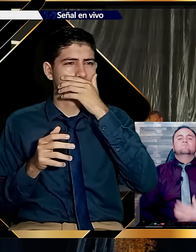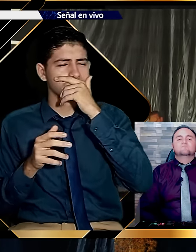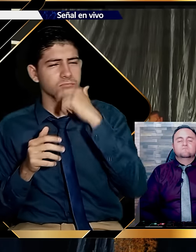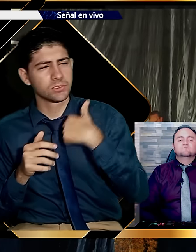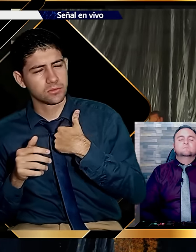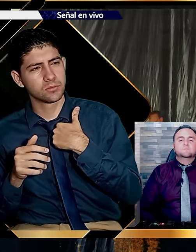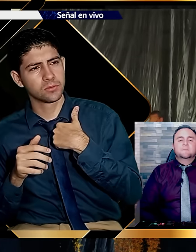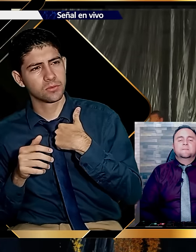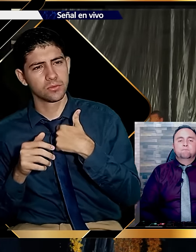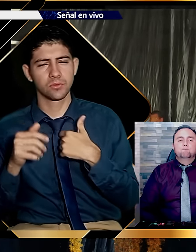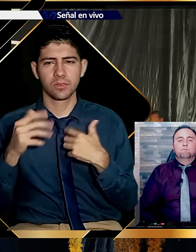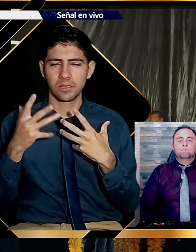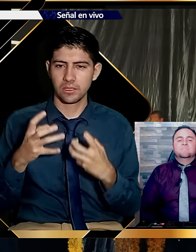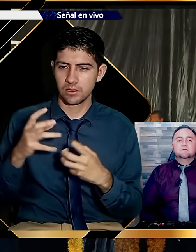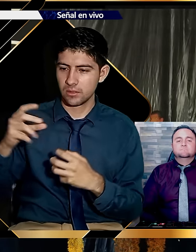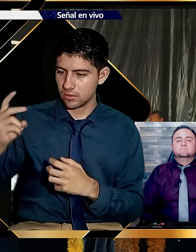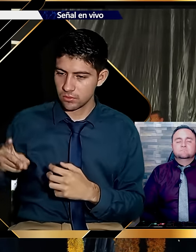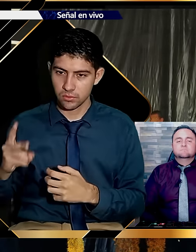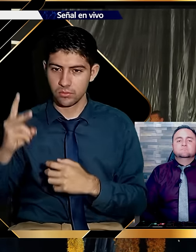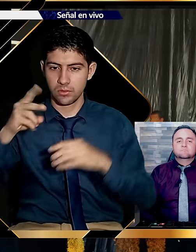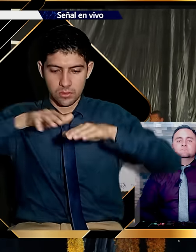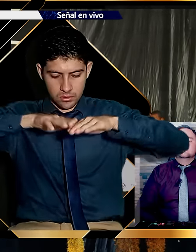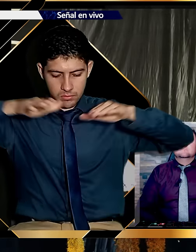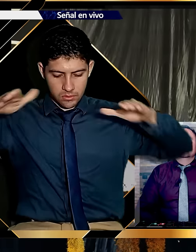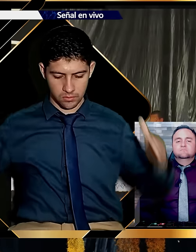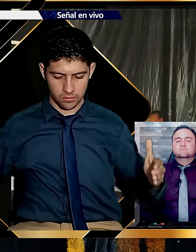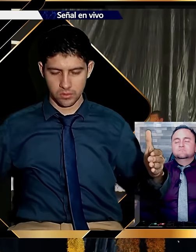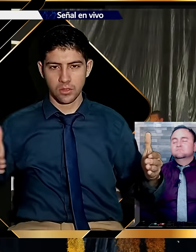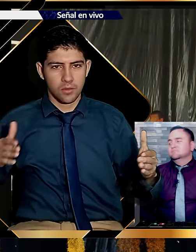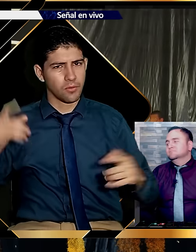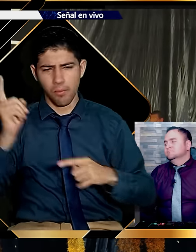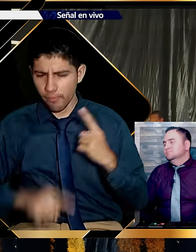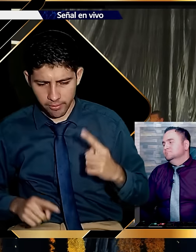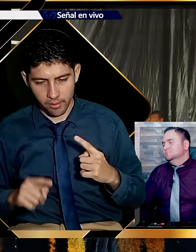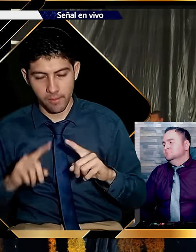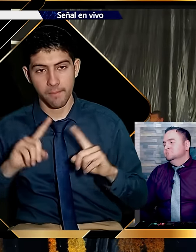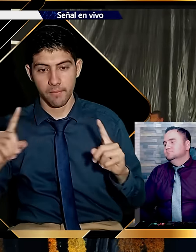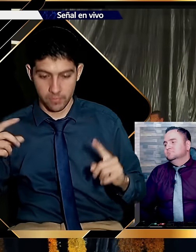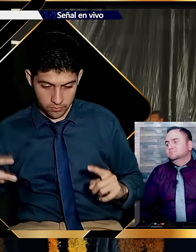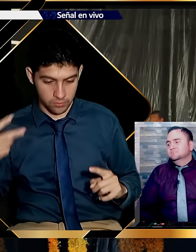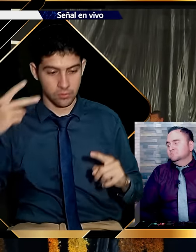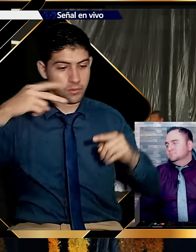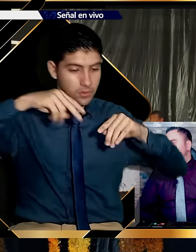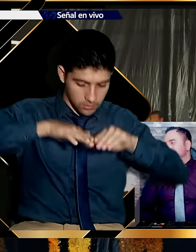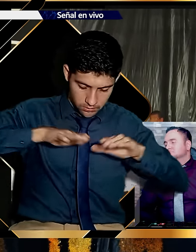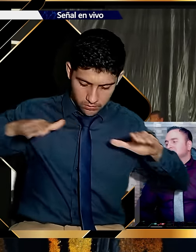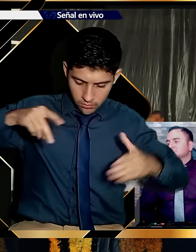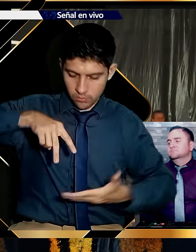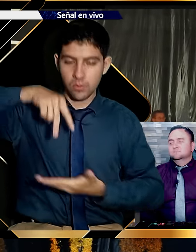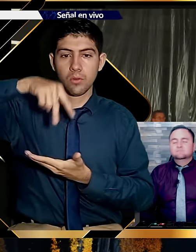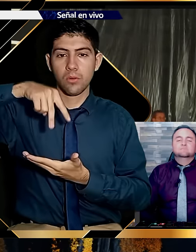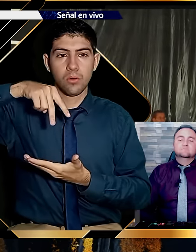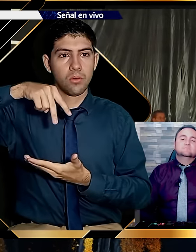Estaba en un coliseo. Y que yo intentaba subir a esa plataforma y no podía. Pero cuando logré subir, el